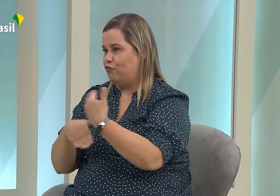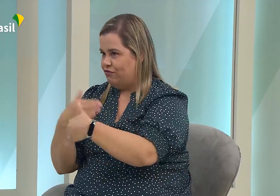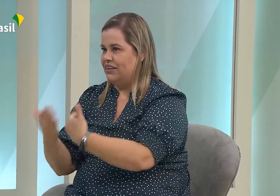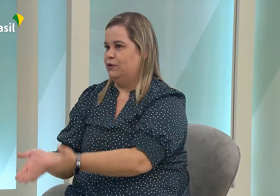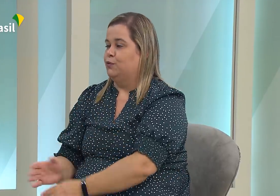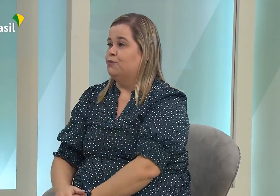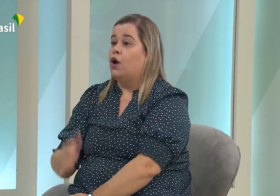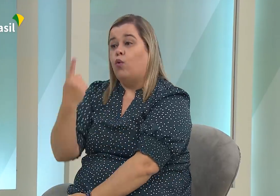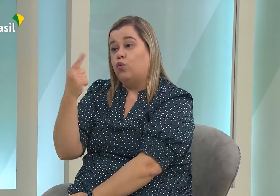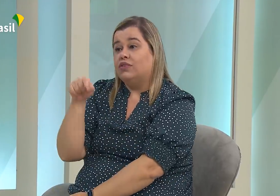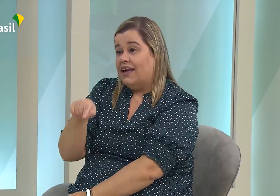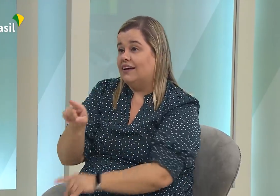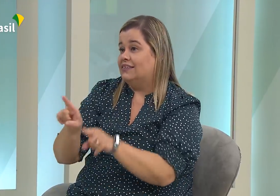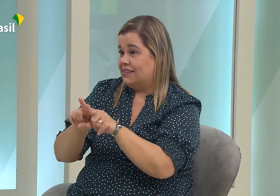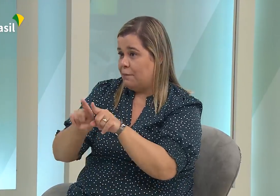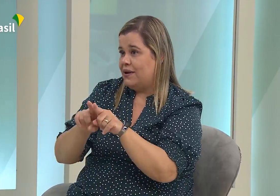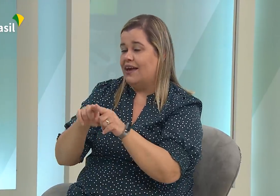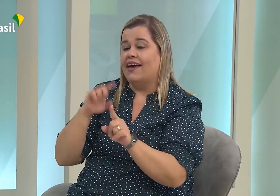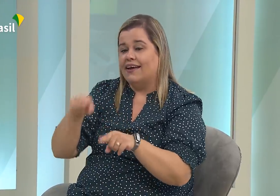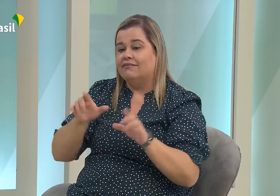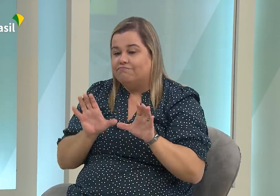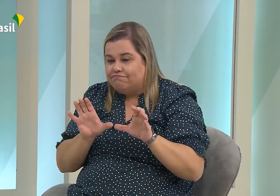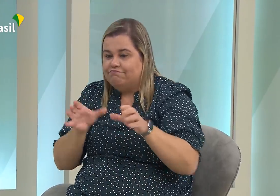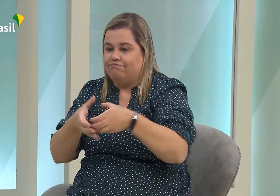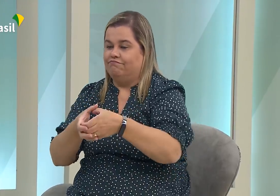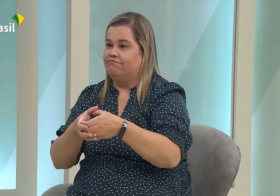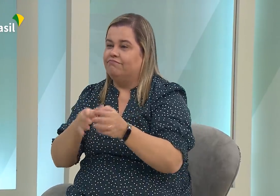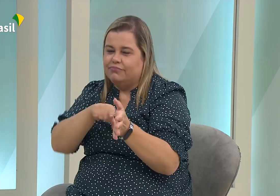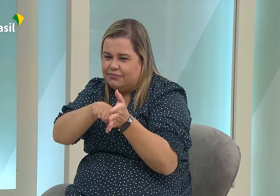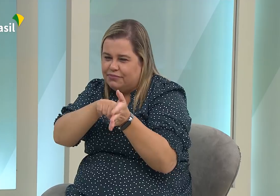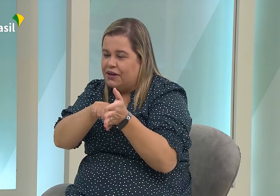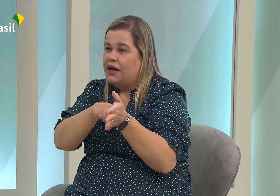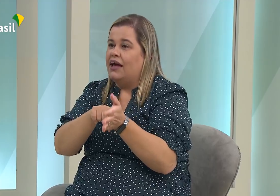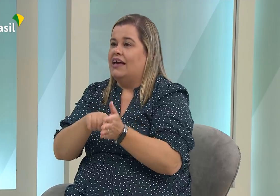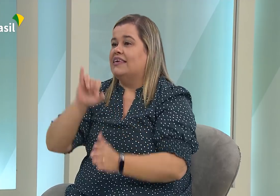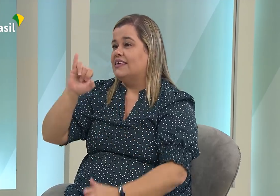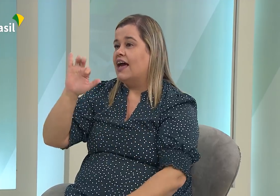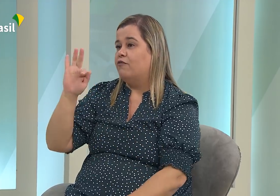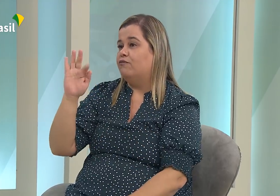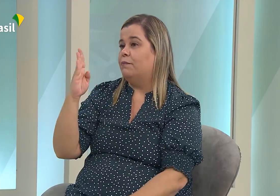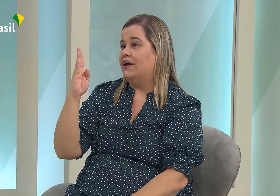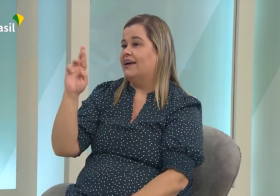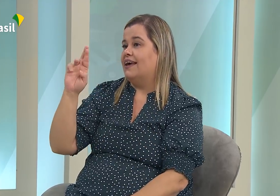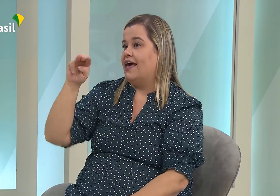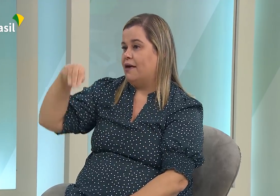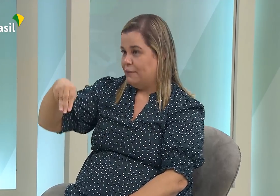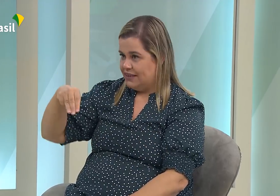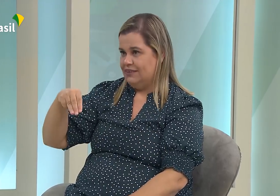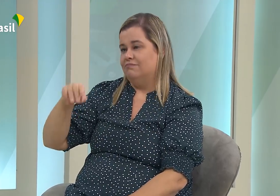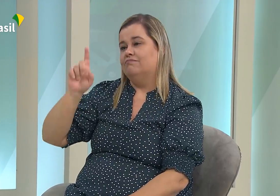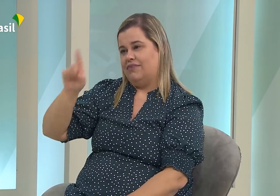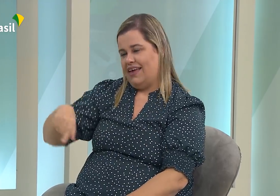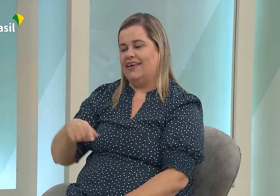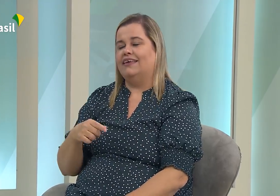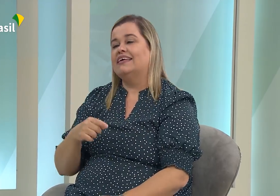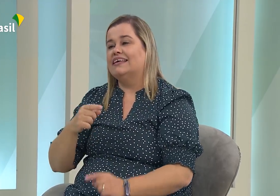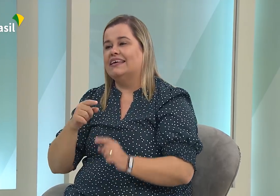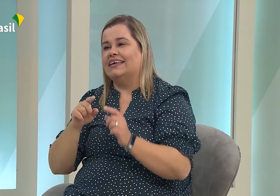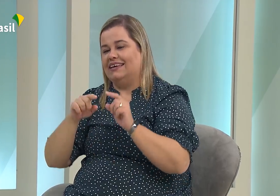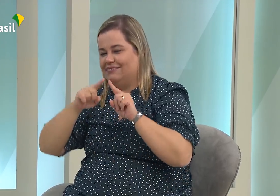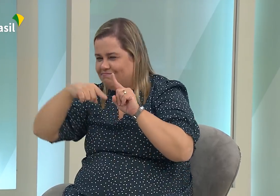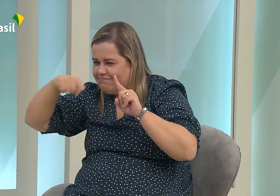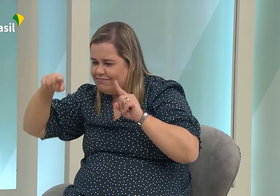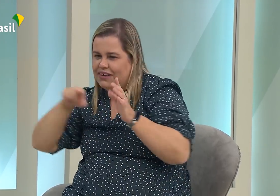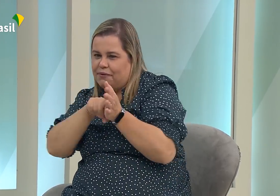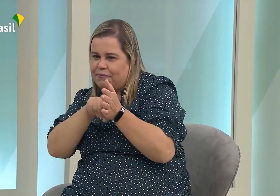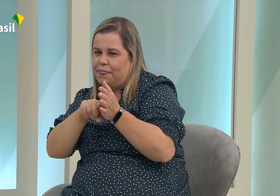conversar também, para desenvolver nesse governo, né? Então, temos também algo muito importante, que é